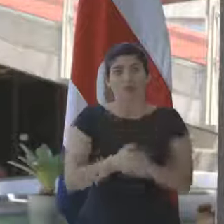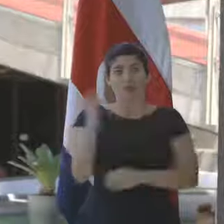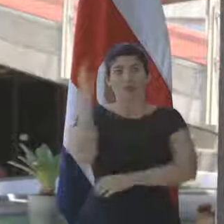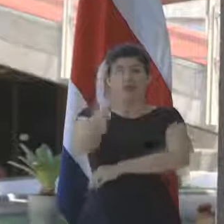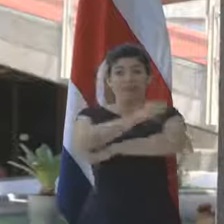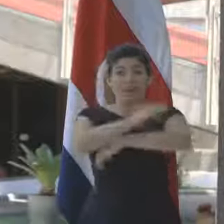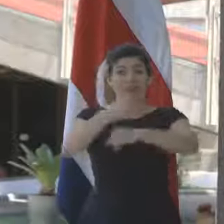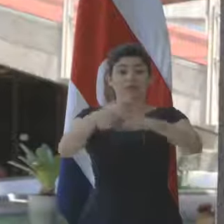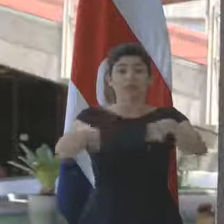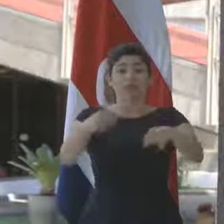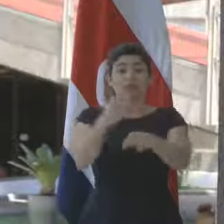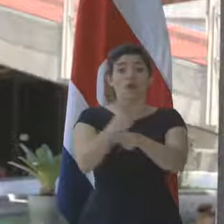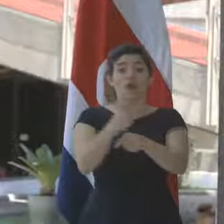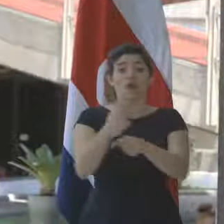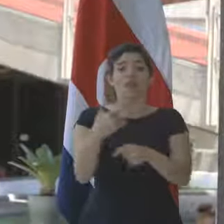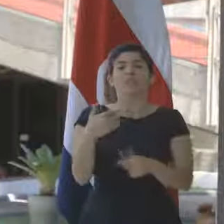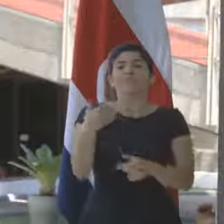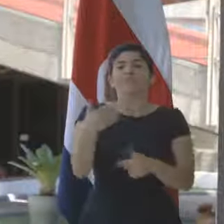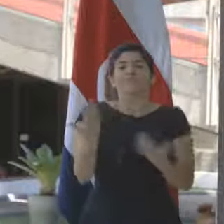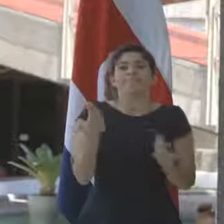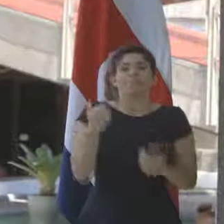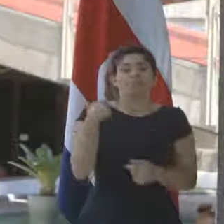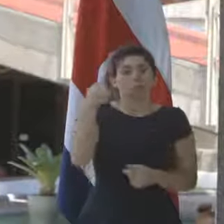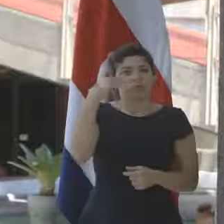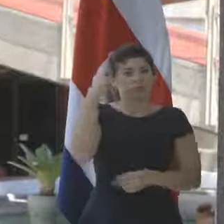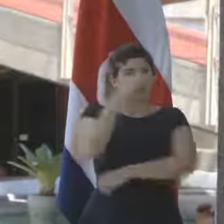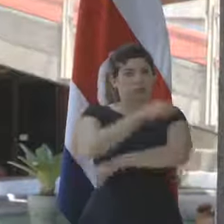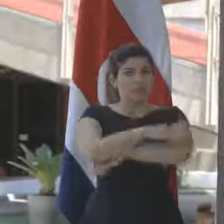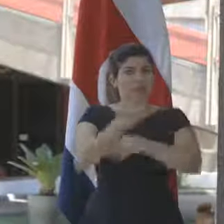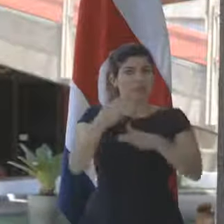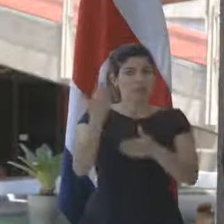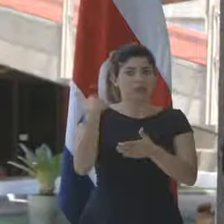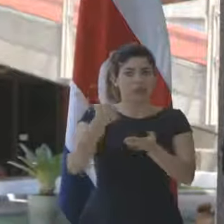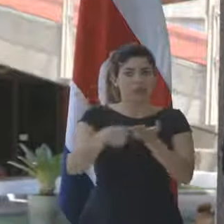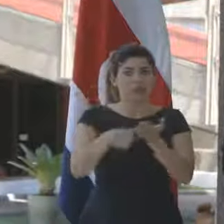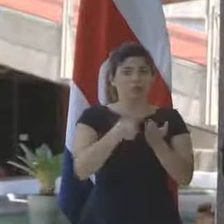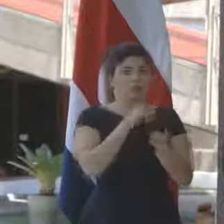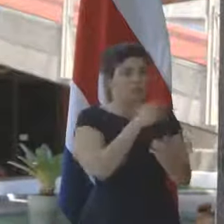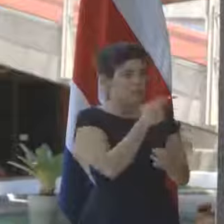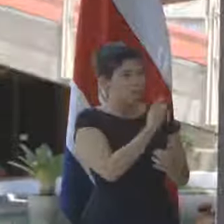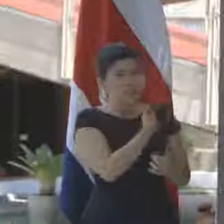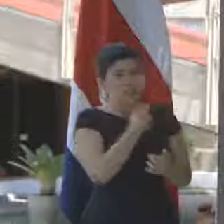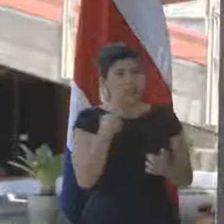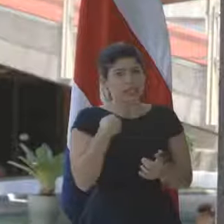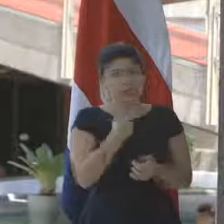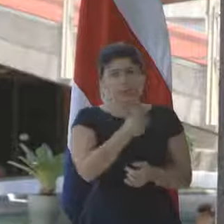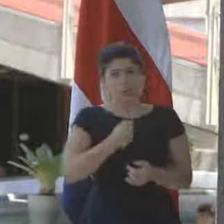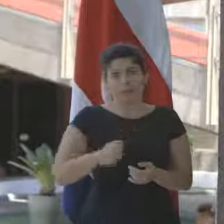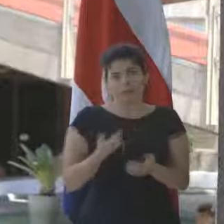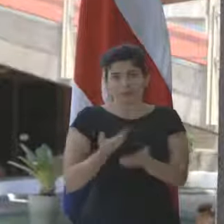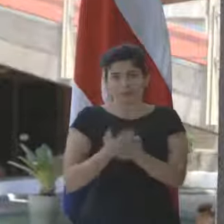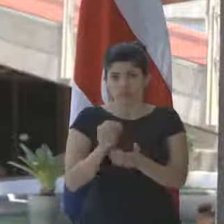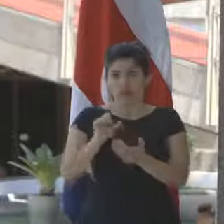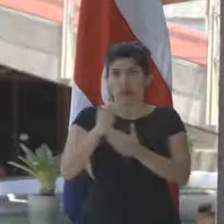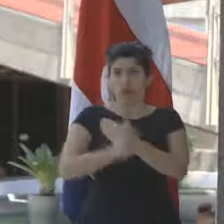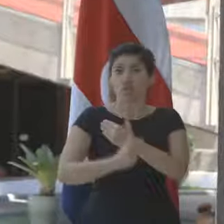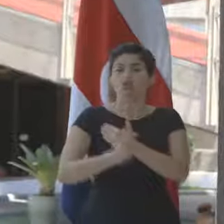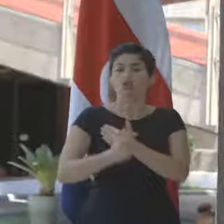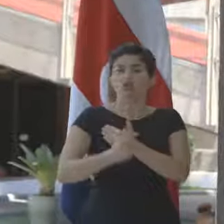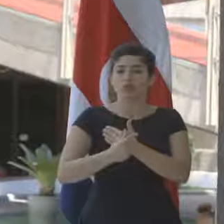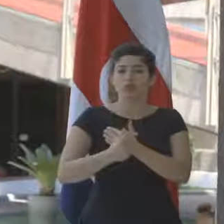oportuno, creo que es el plazo que hemos conversado, así lo planteó también el Ministro de la Presidencia. Agosto,